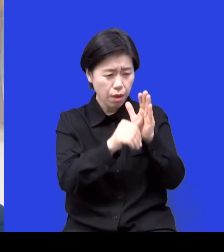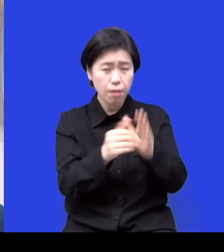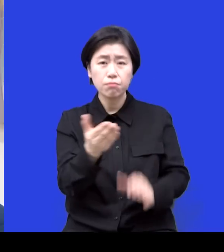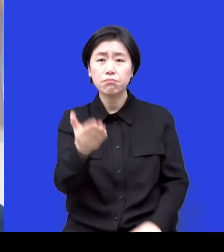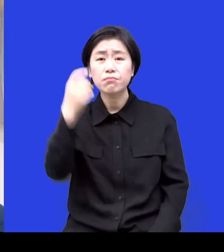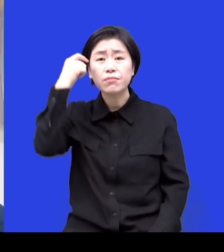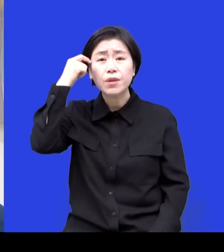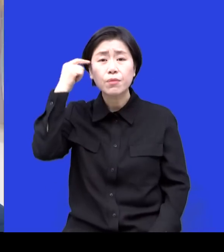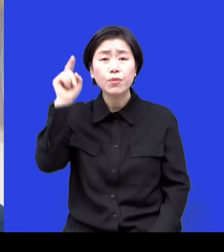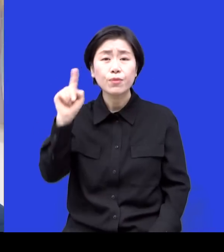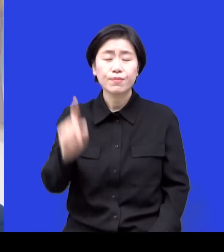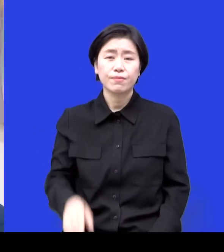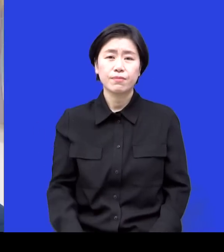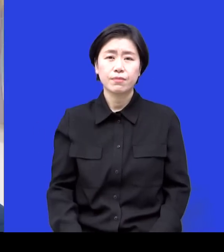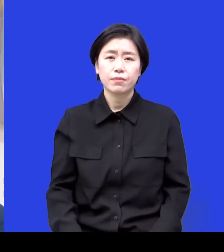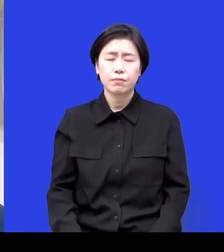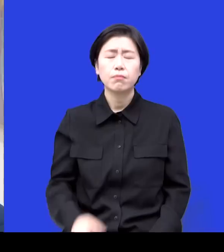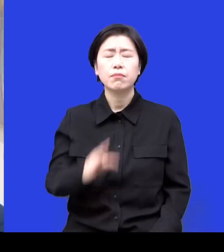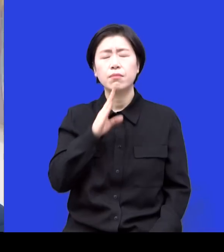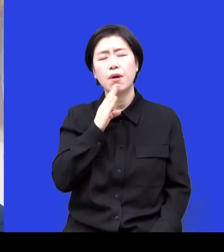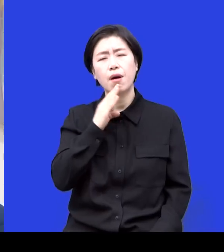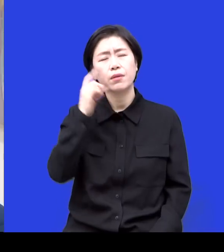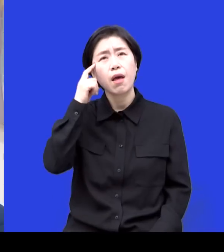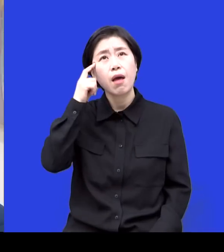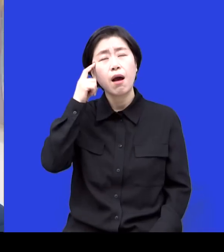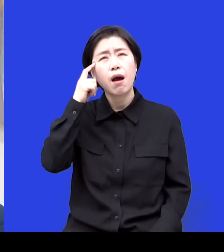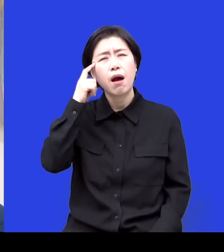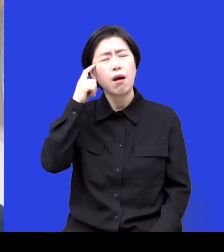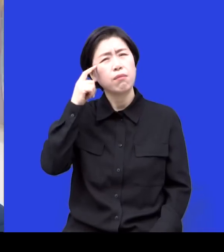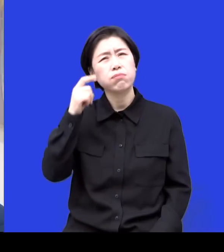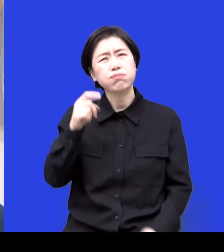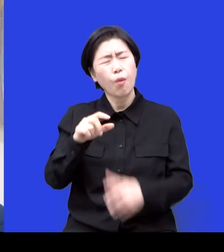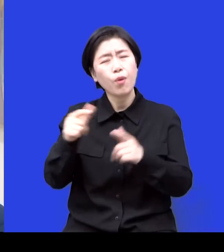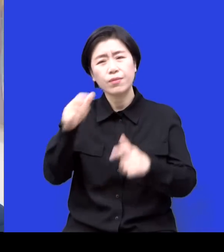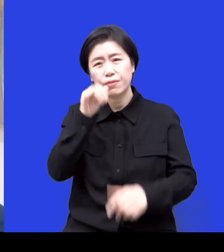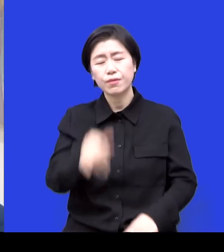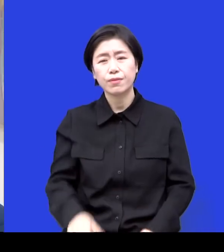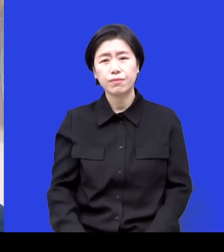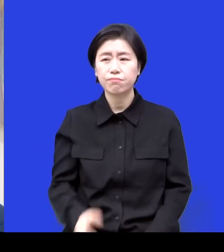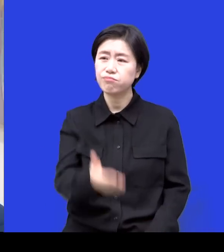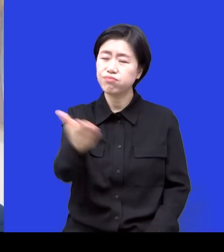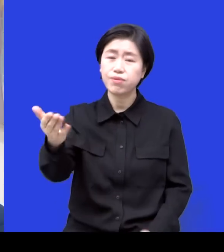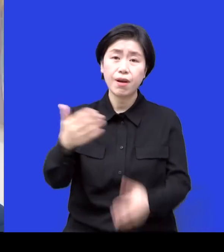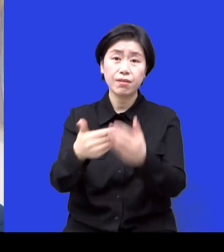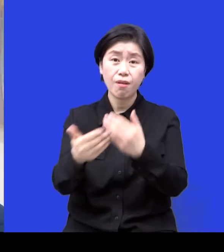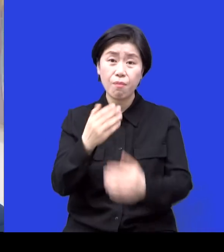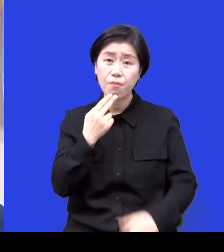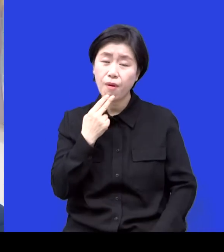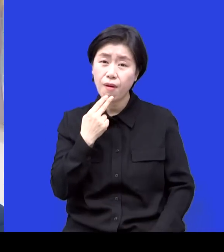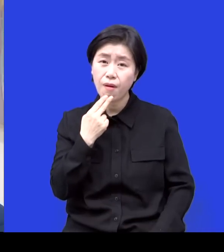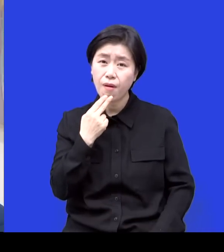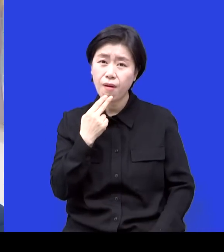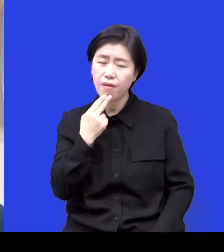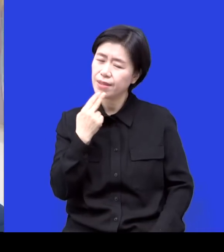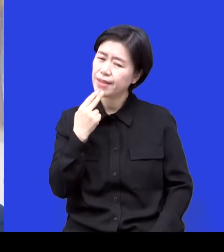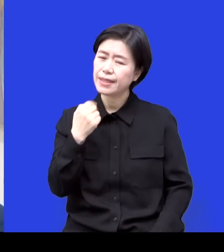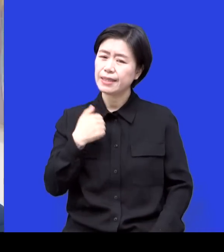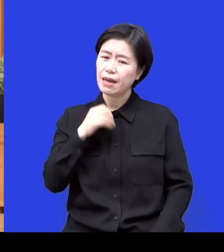너무 많은 생각이 들죠 경험해보지 않은 분들은 사실 설명을 드려도 확 와닿지는